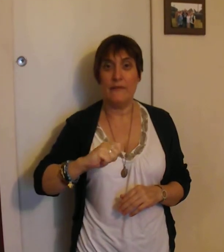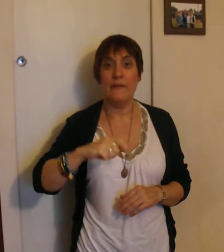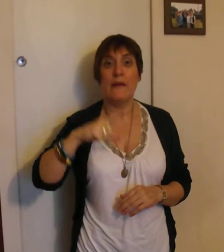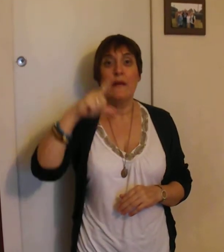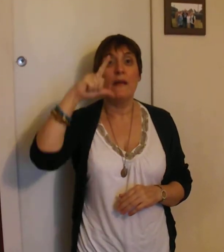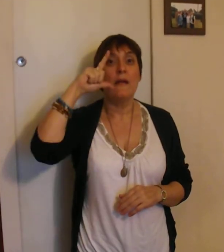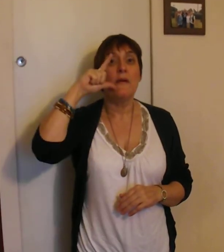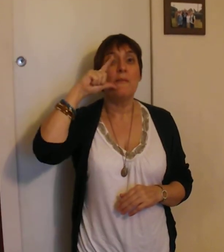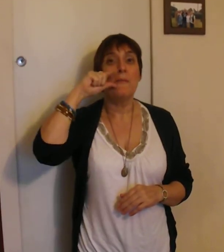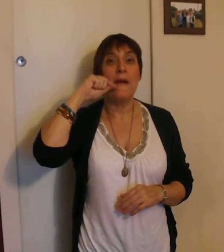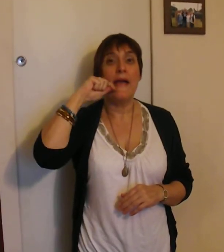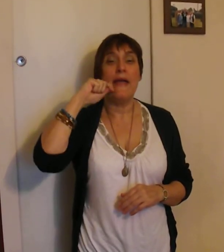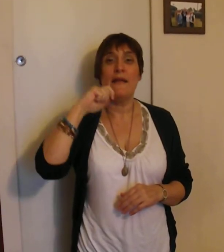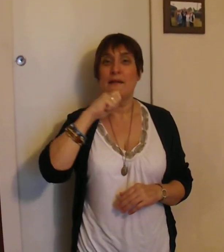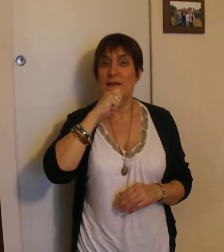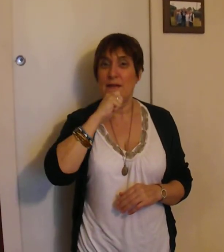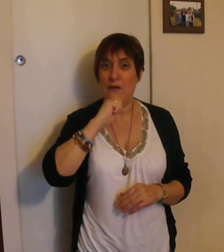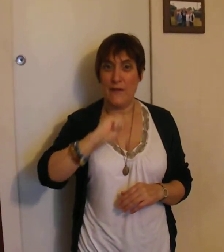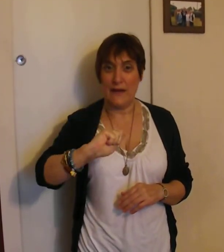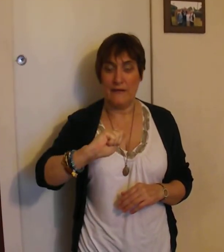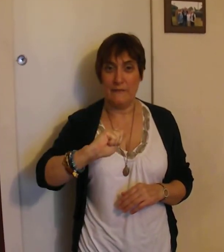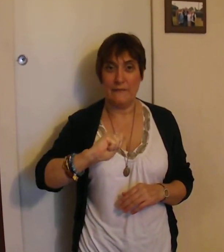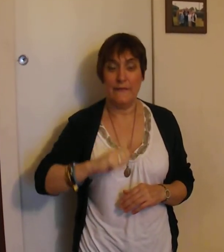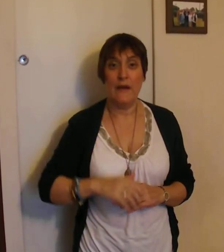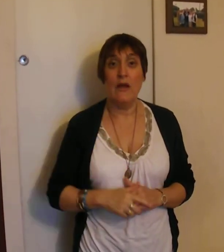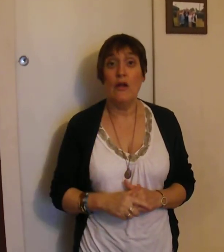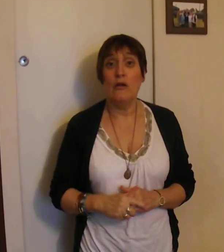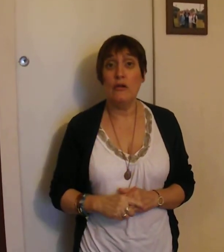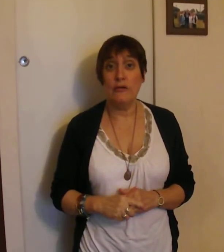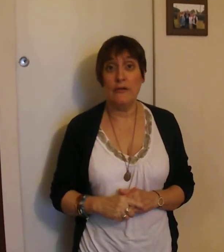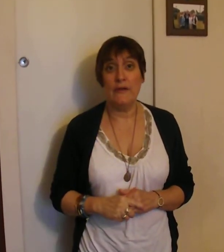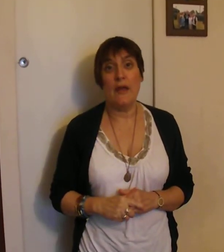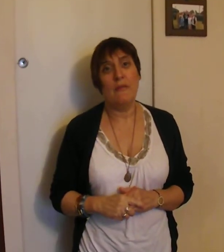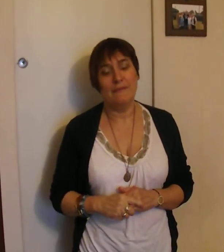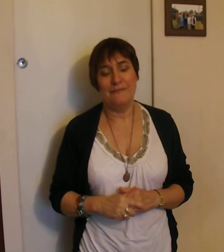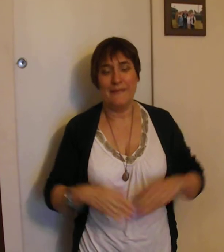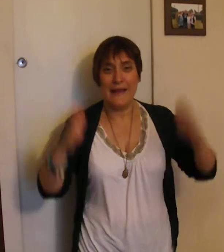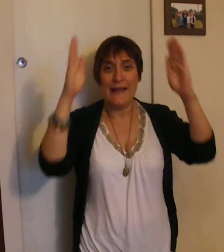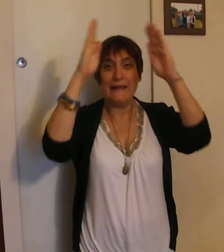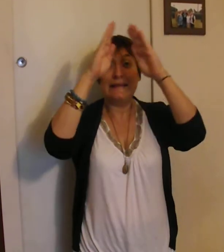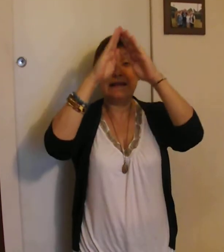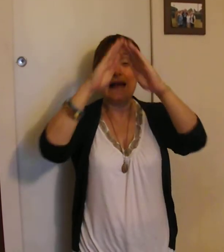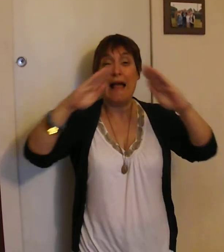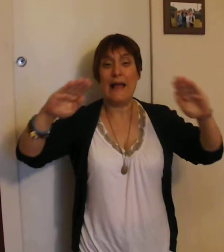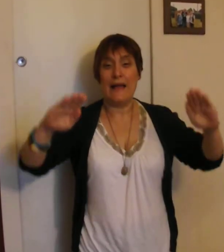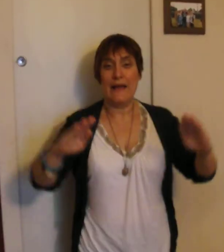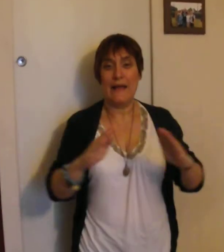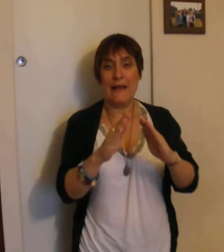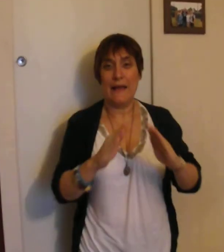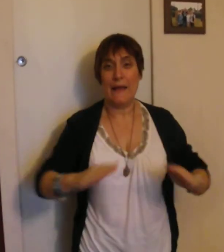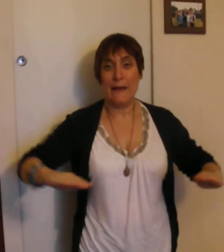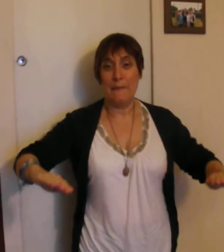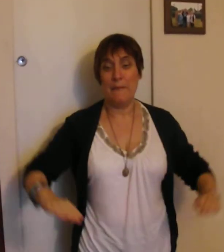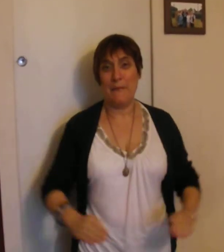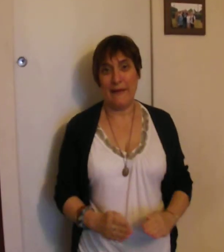Père Noël. Le deuxième, Sapin,